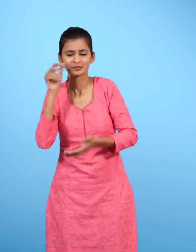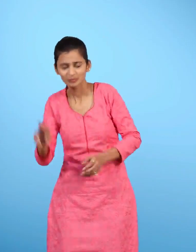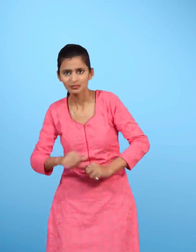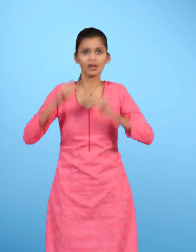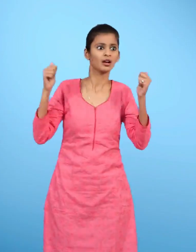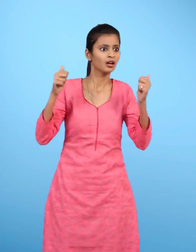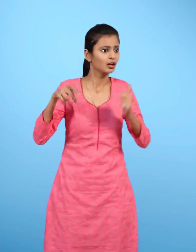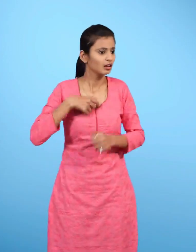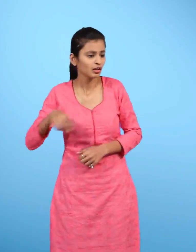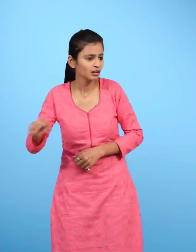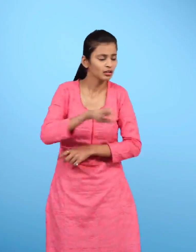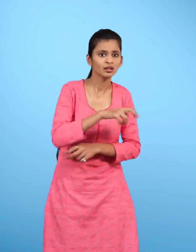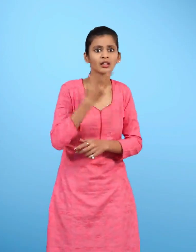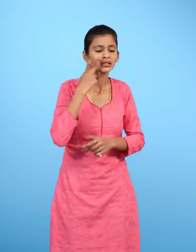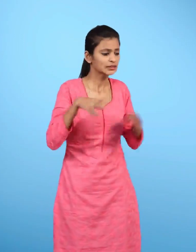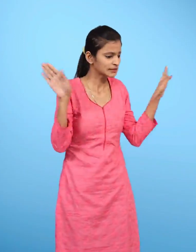और चिडिया को उठा लाया